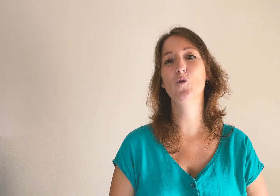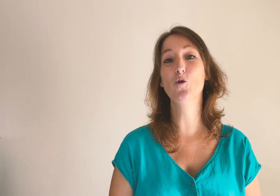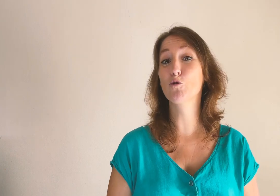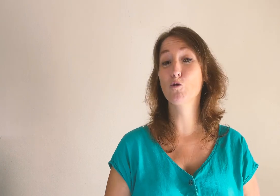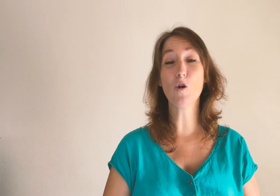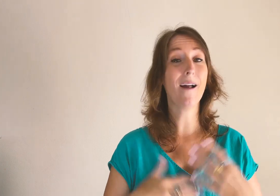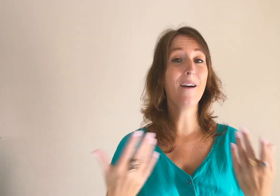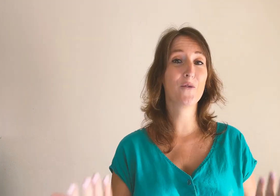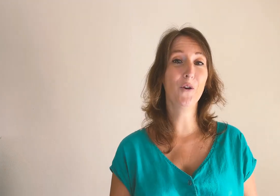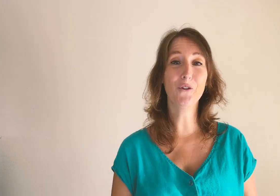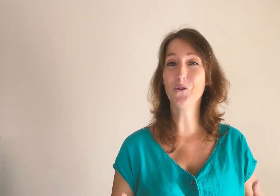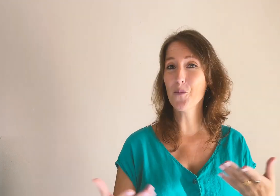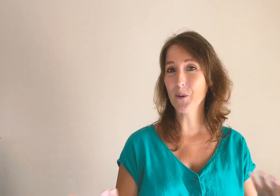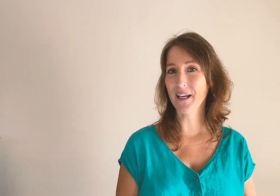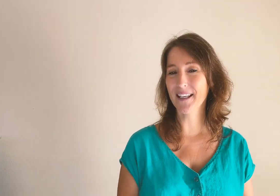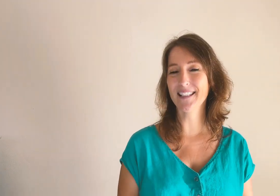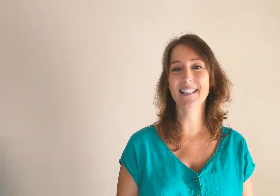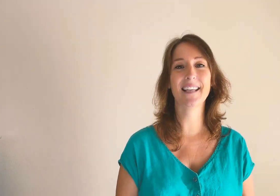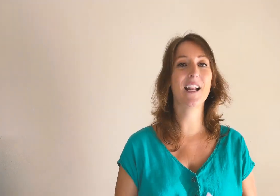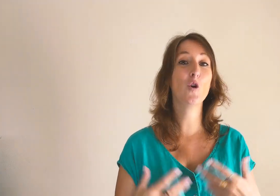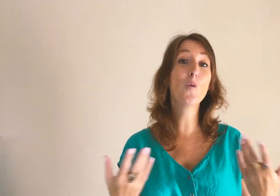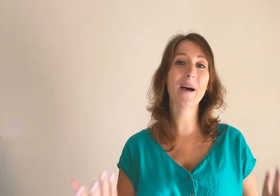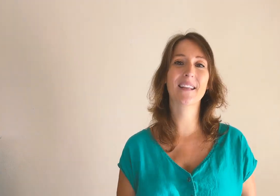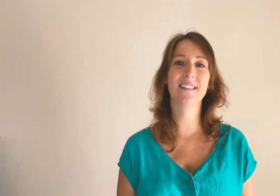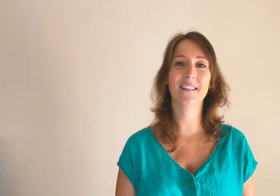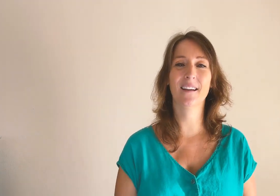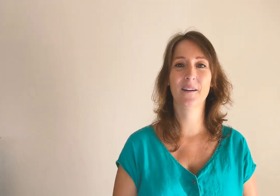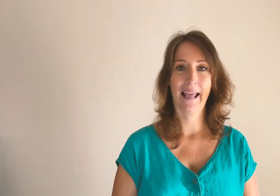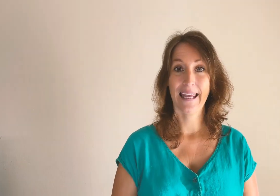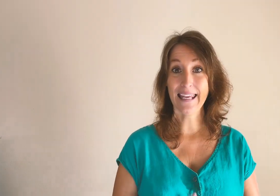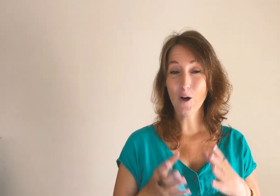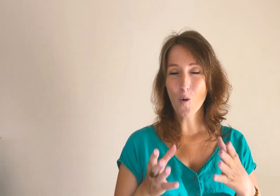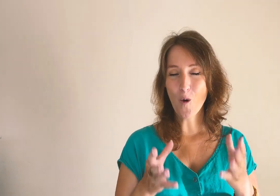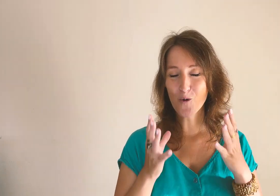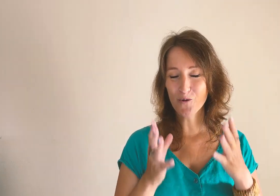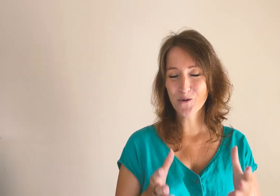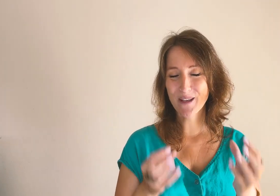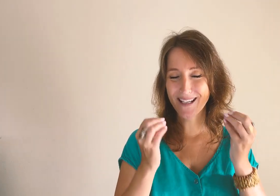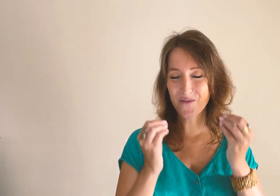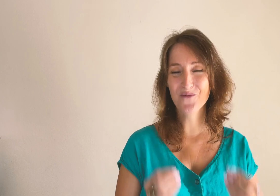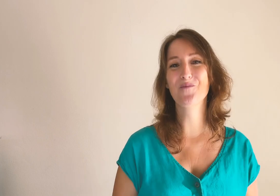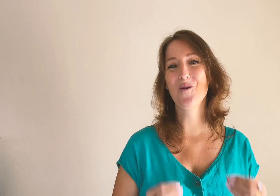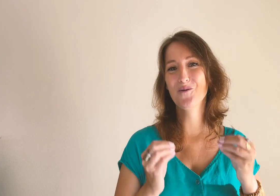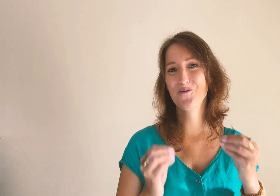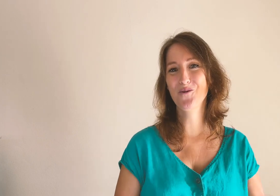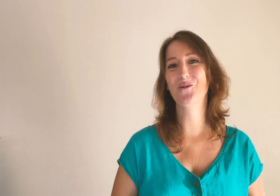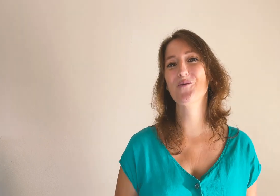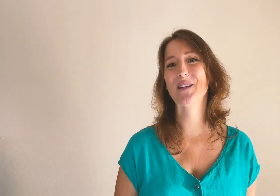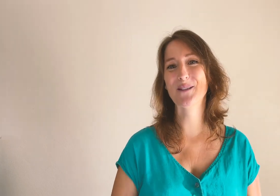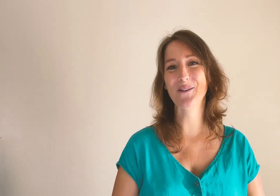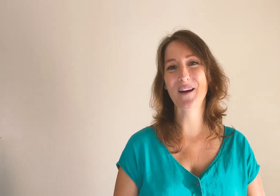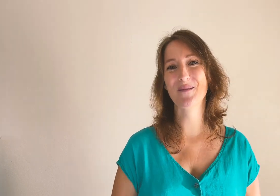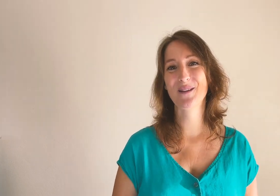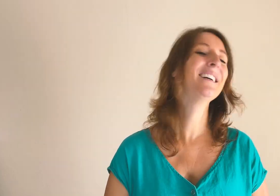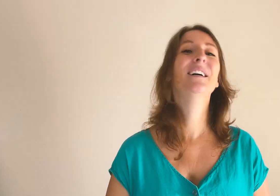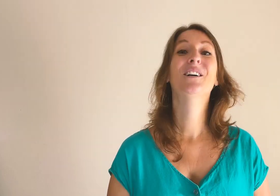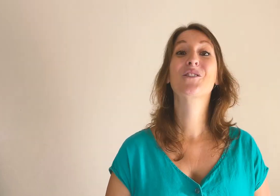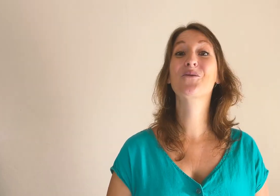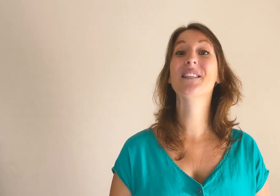sur la vente, l'entrepreneuriat digital, le marketing et comment construire les fondements d'une entreprise rentable. Je vous dis